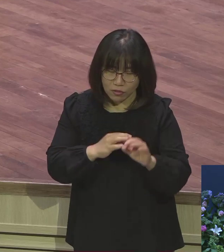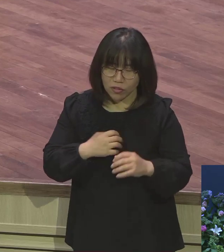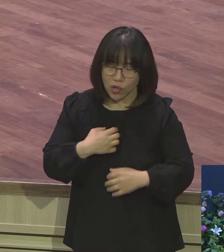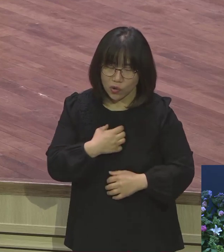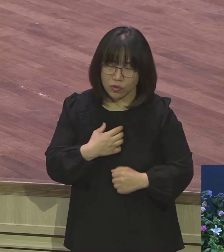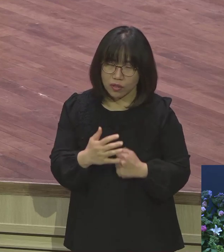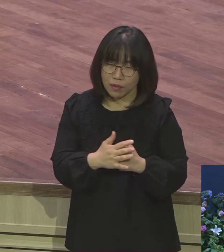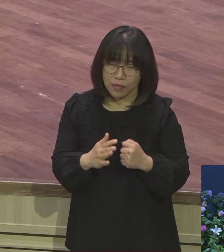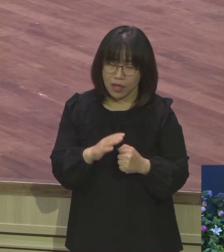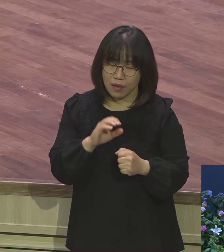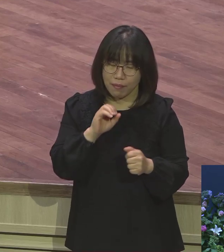말을 못하는 겁니다.